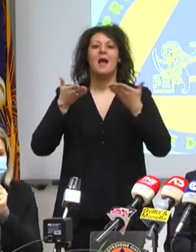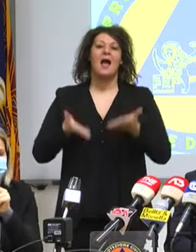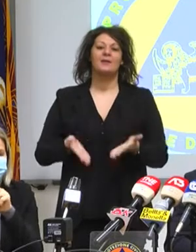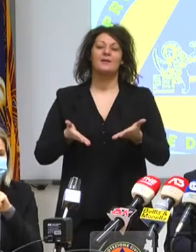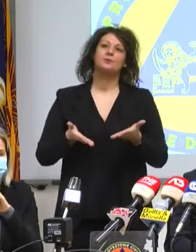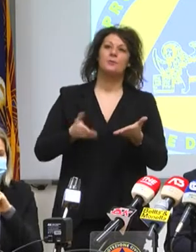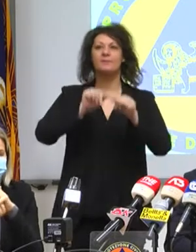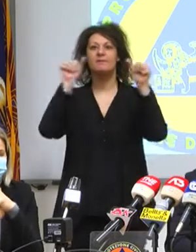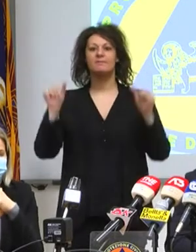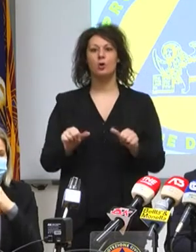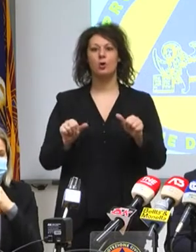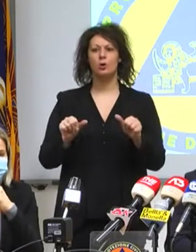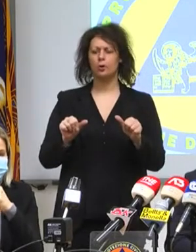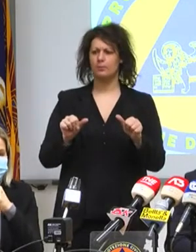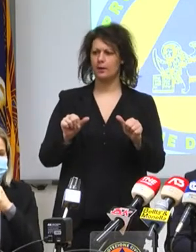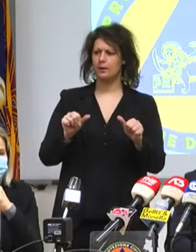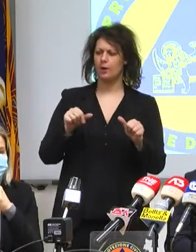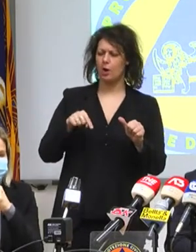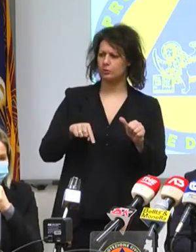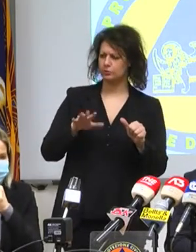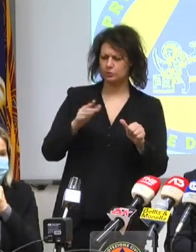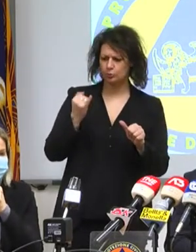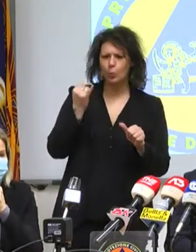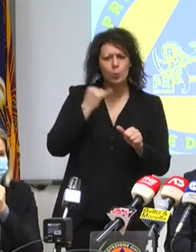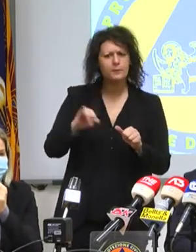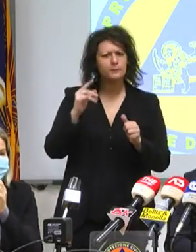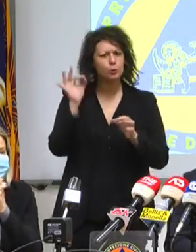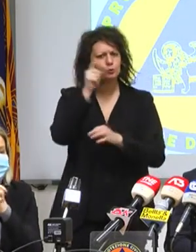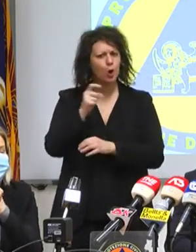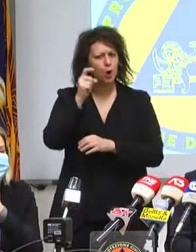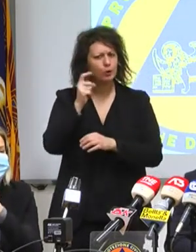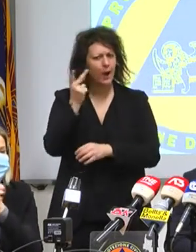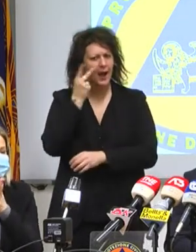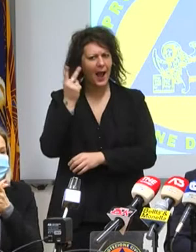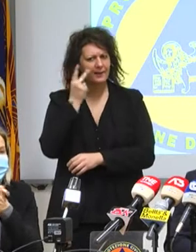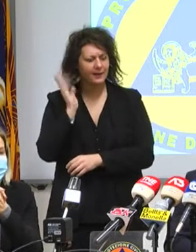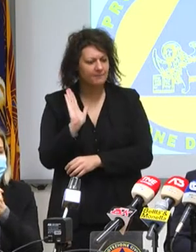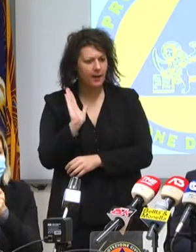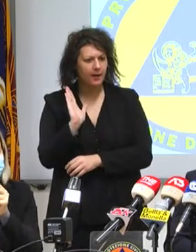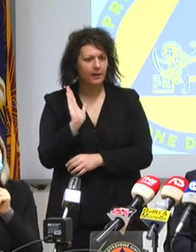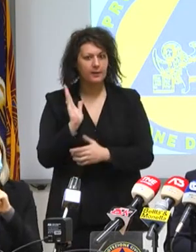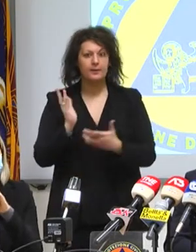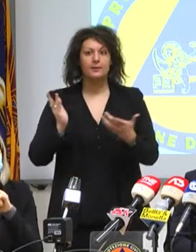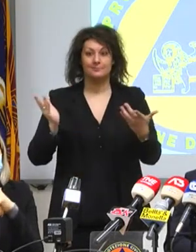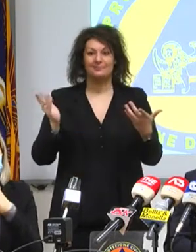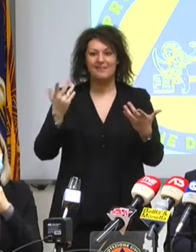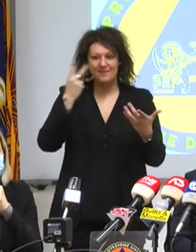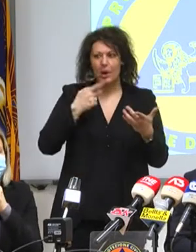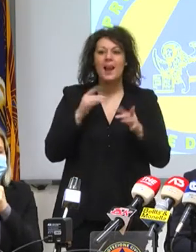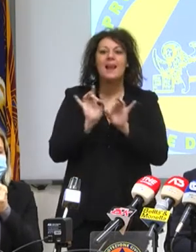definiamola così. Oggi è l'ultimo di carnevale, è rovinata anche come libertà,